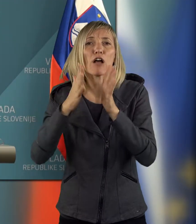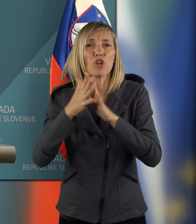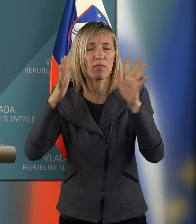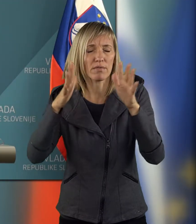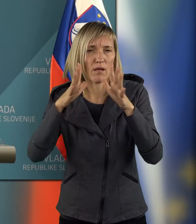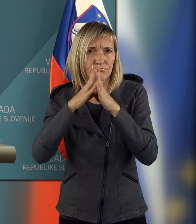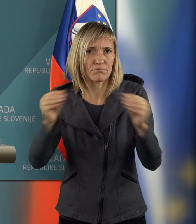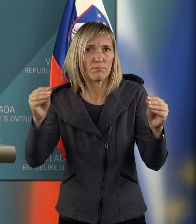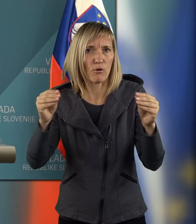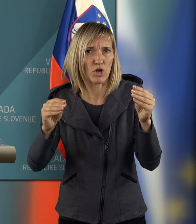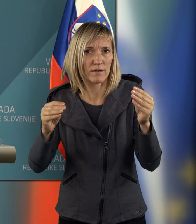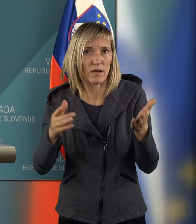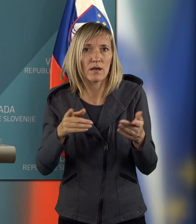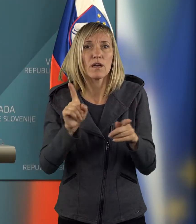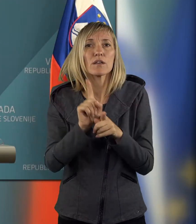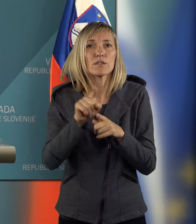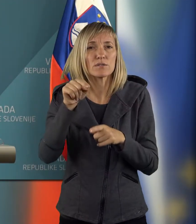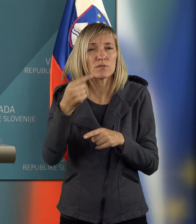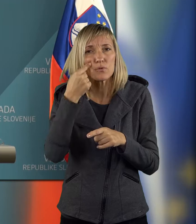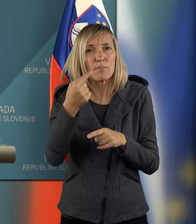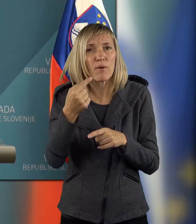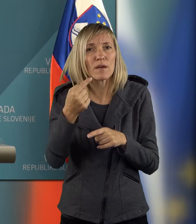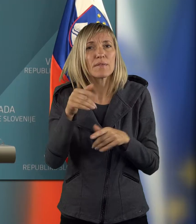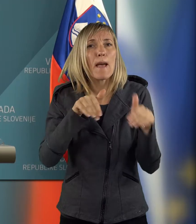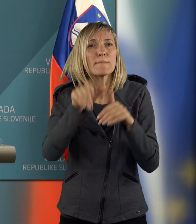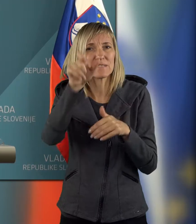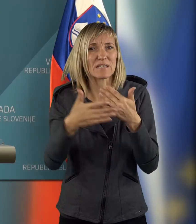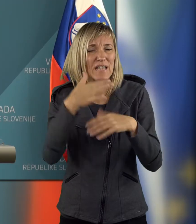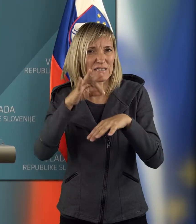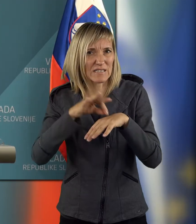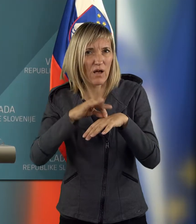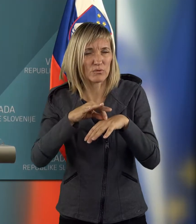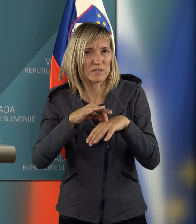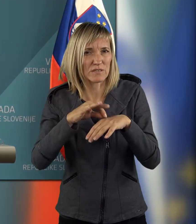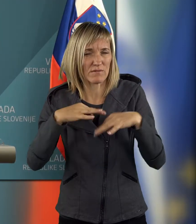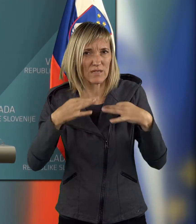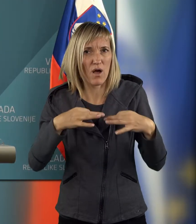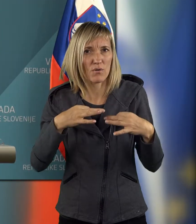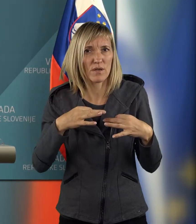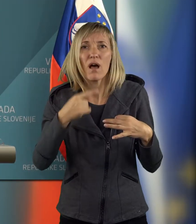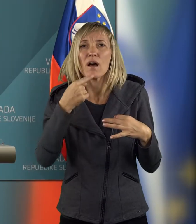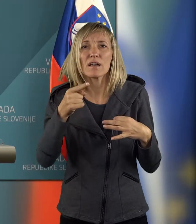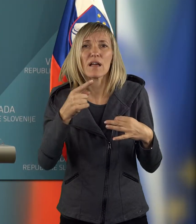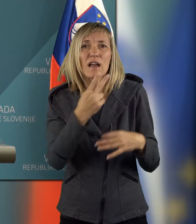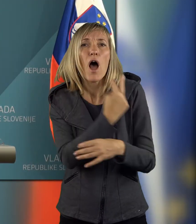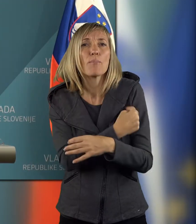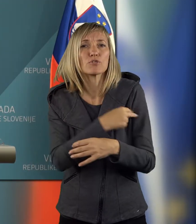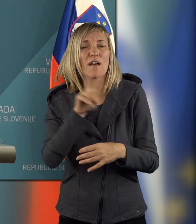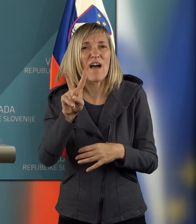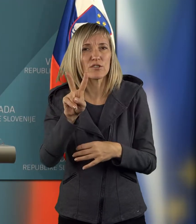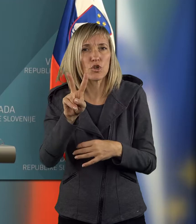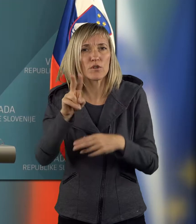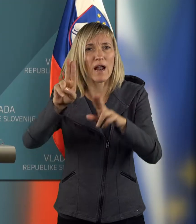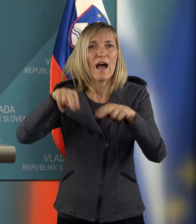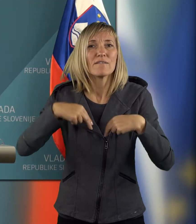pa glede MD medicine, takrat, ko so imeli briefing na ministerstvo za zdravo, je bila sicer državna sekretarka, rekla je, da bovniščica Valdoltra je